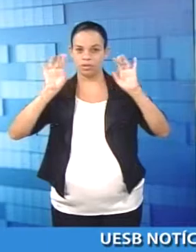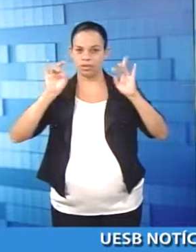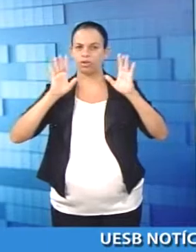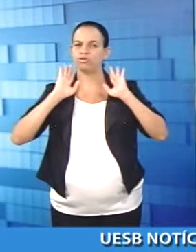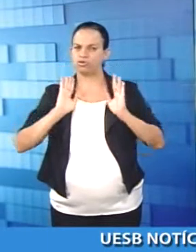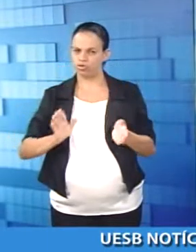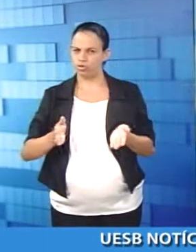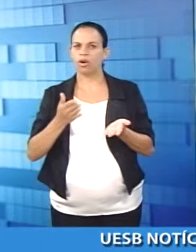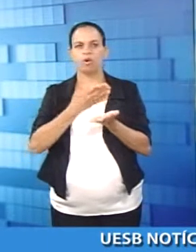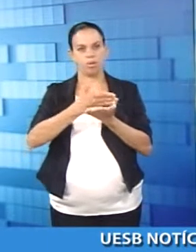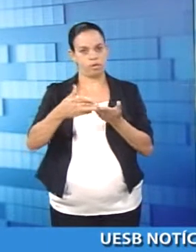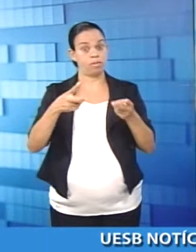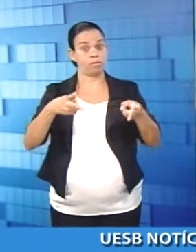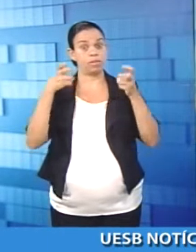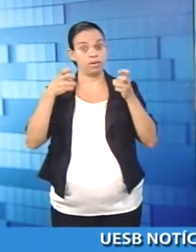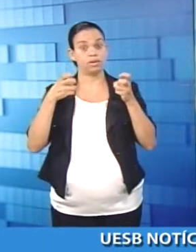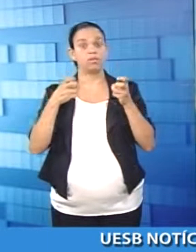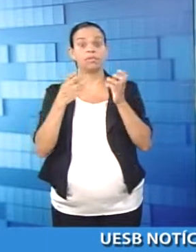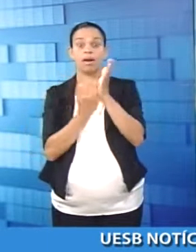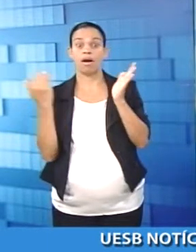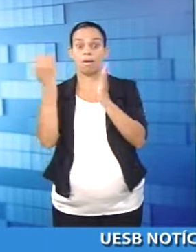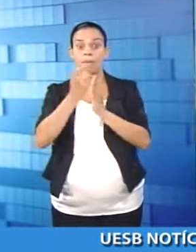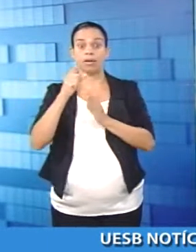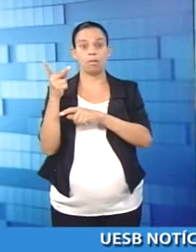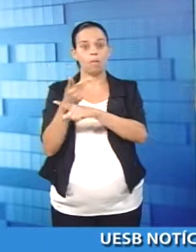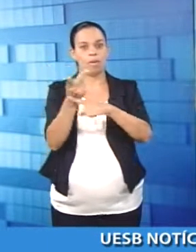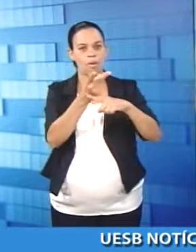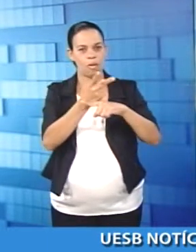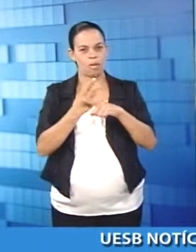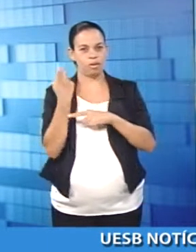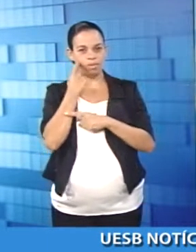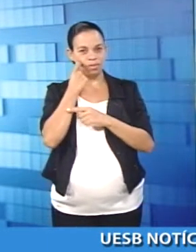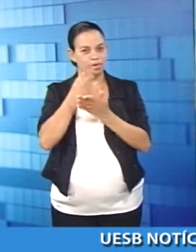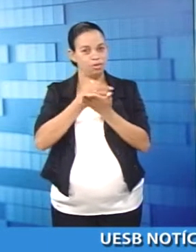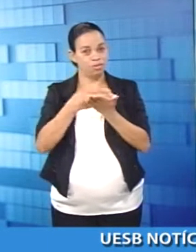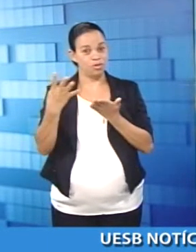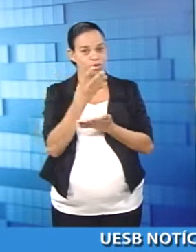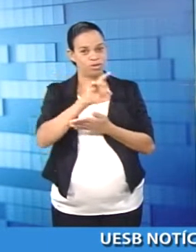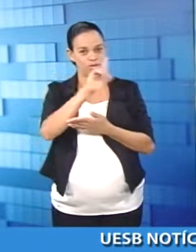começa a sentir o aumento da procura do peixe já no início da quaresma.